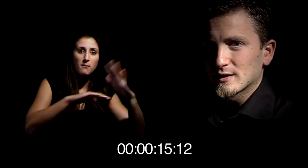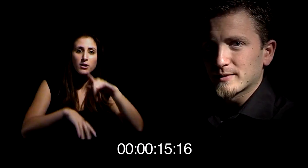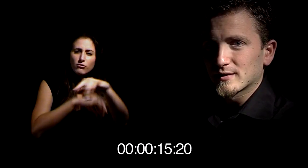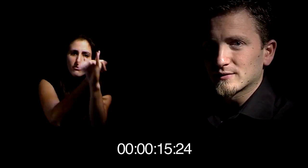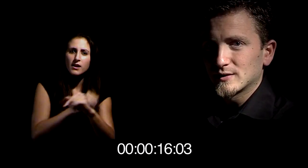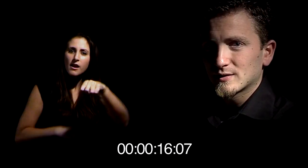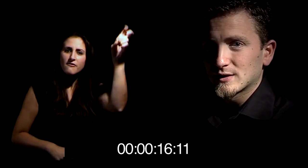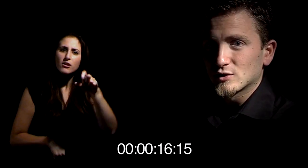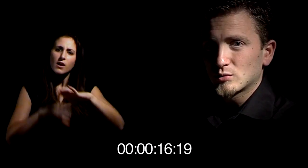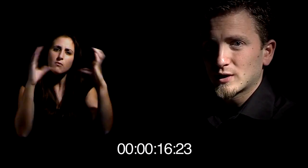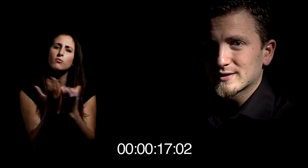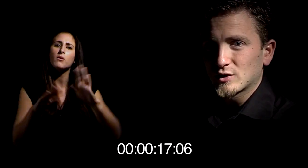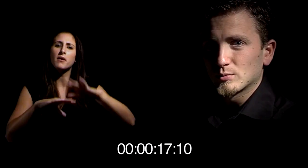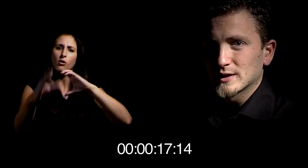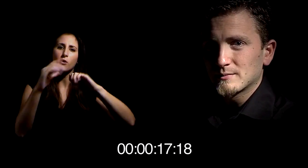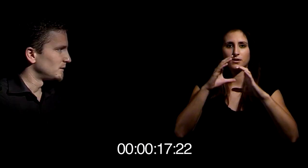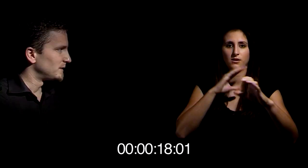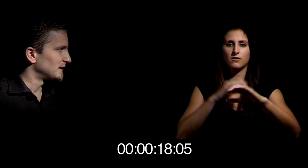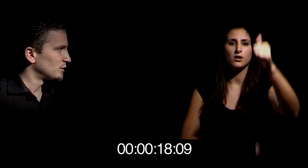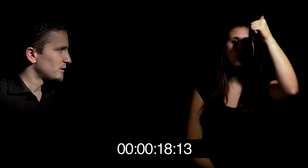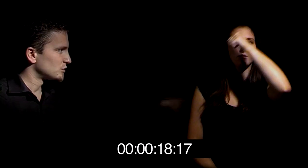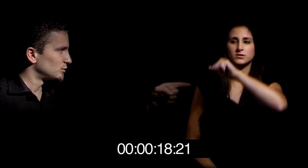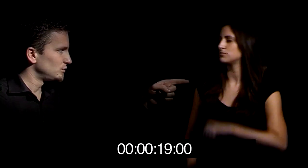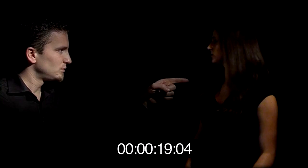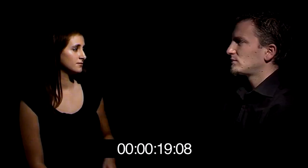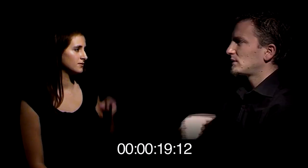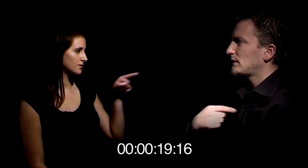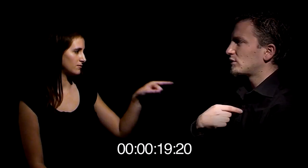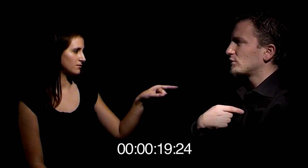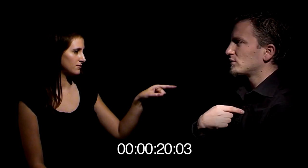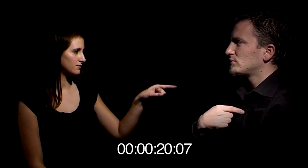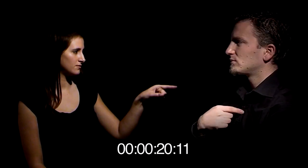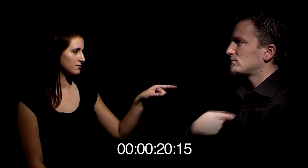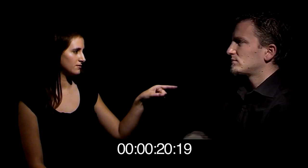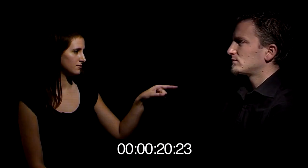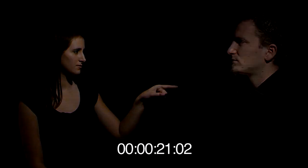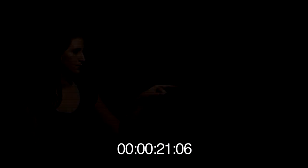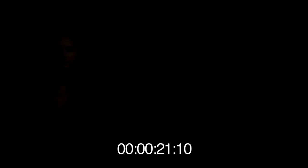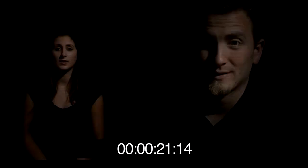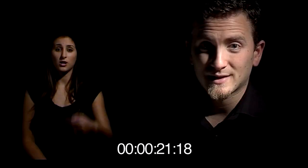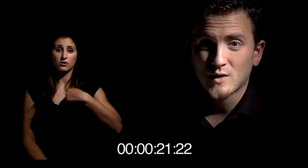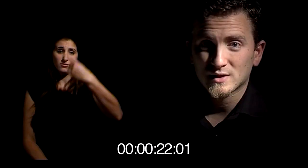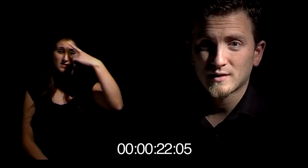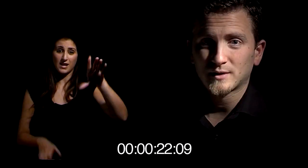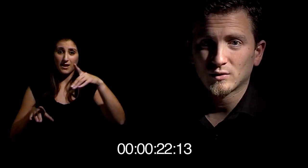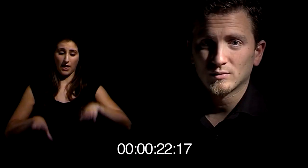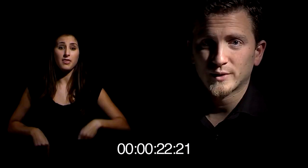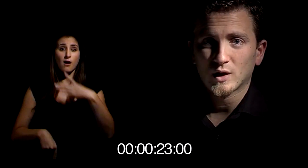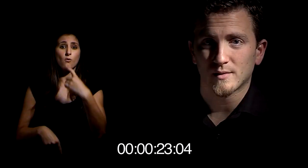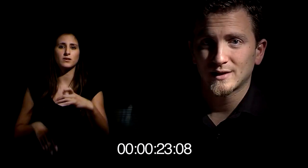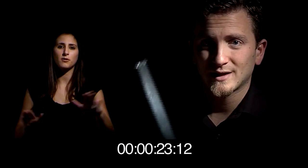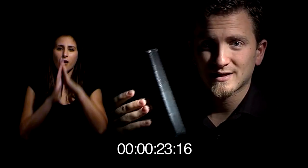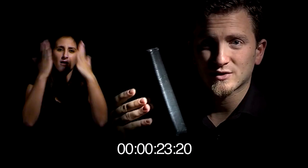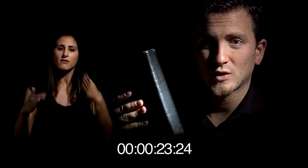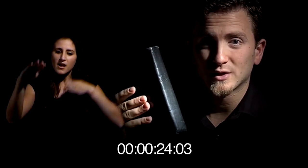que creó la realidad para hacerte feliz, decidió comunicarse con la humanidad mediante hombres como tú y como yo. Sé que cuesta aceptarlo,